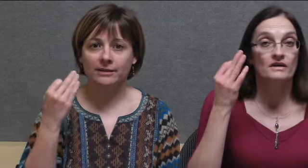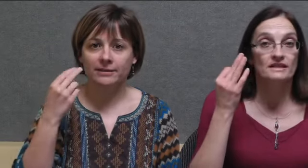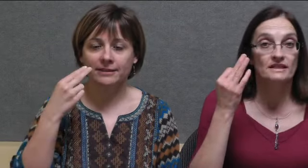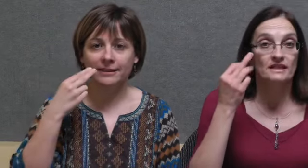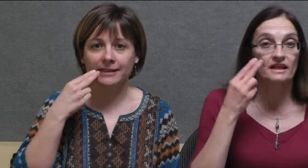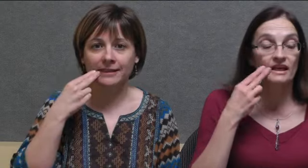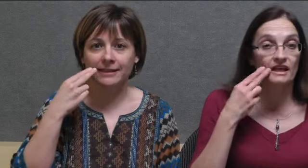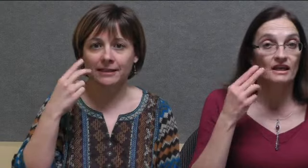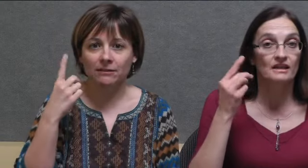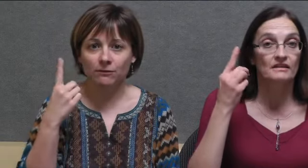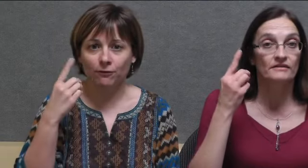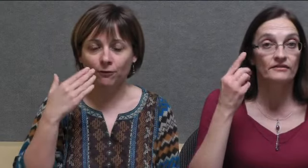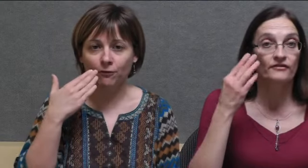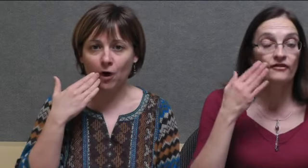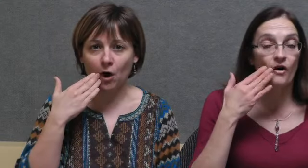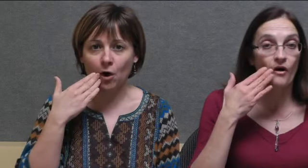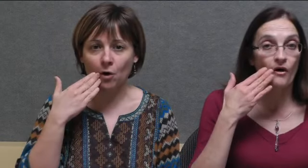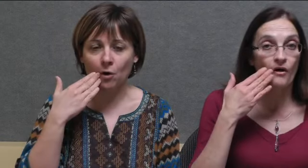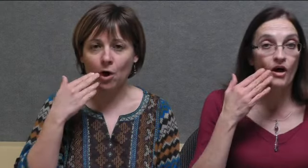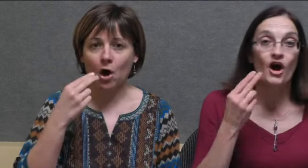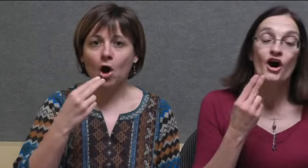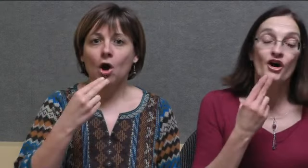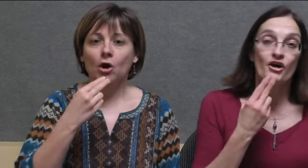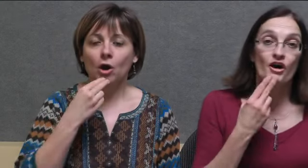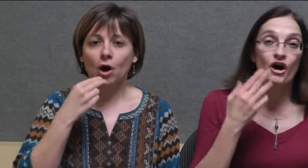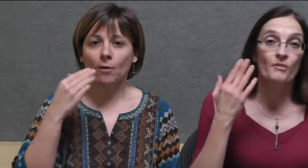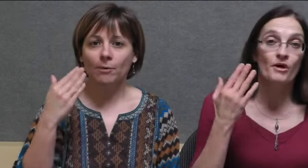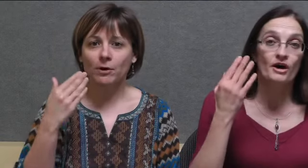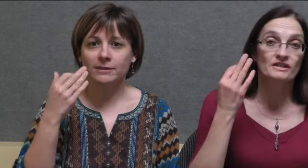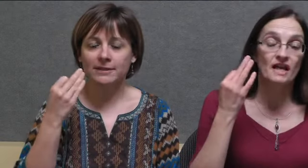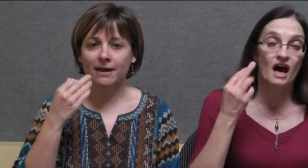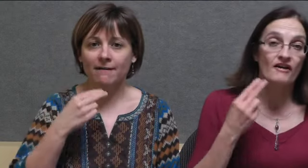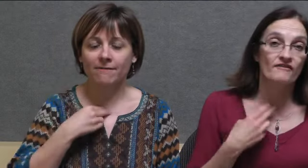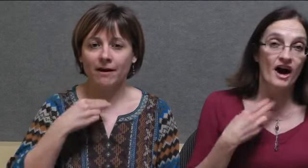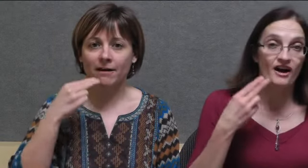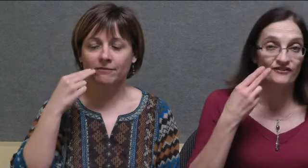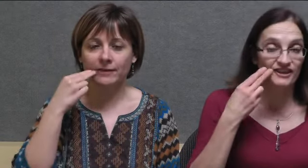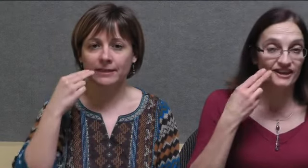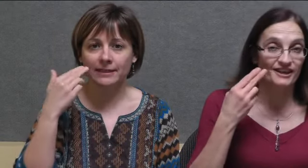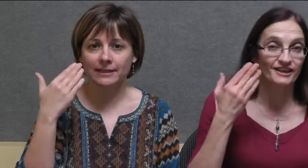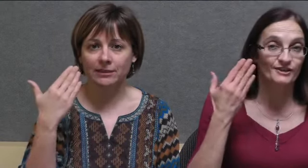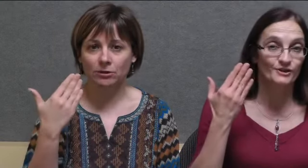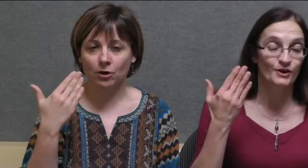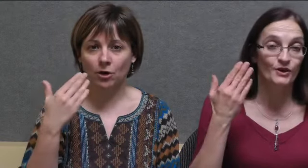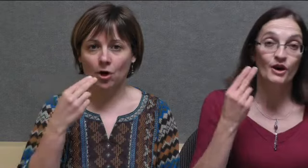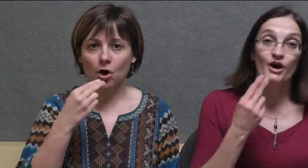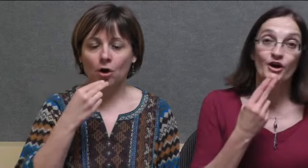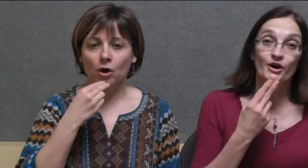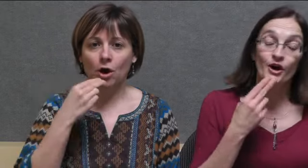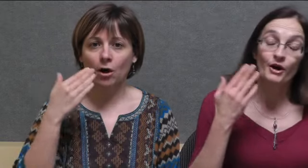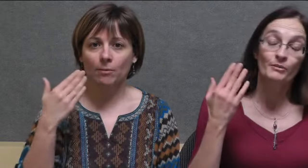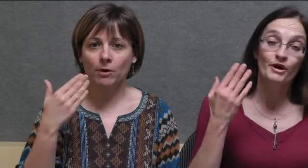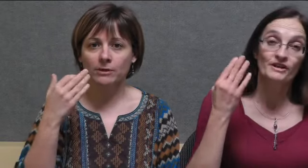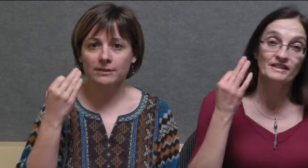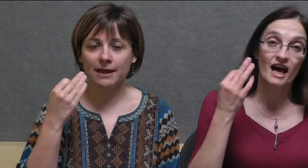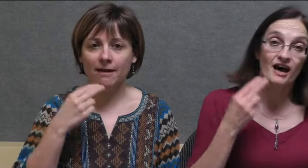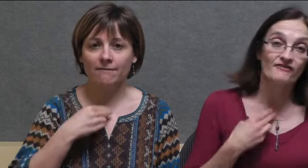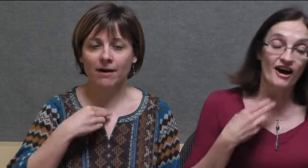ski de fond. Comme ça va vite, comme ça va